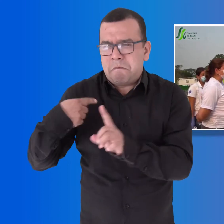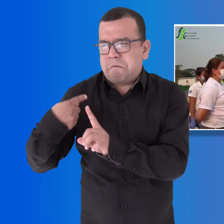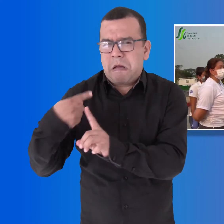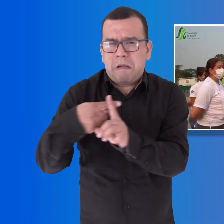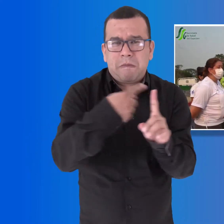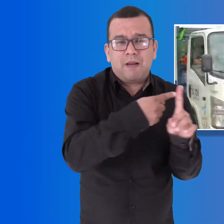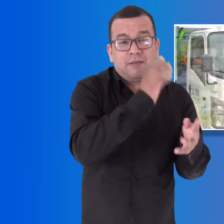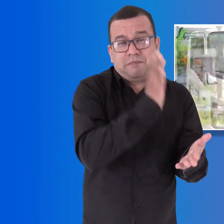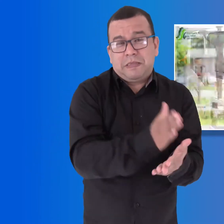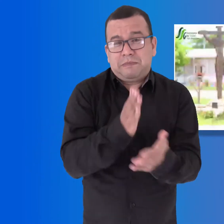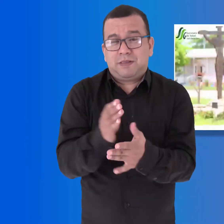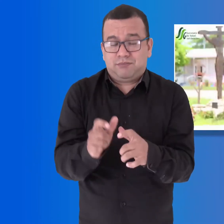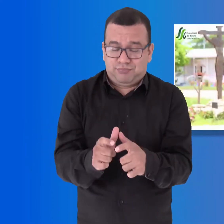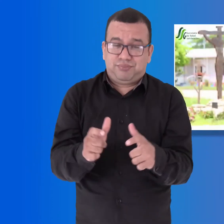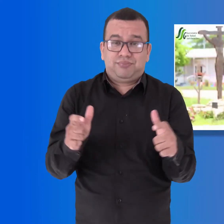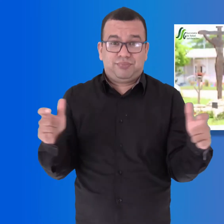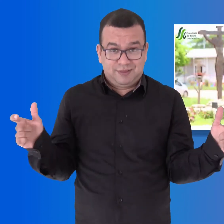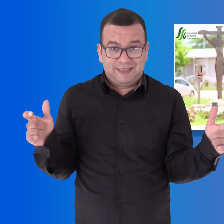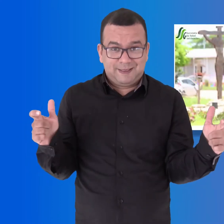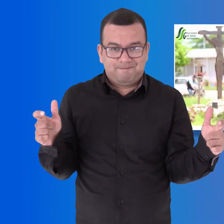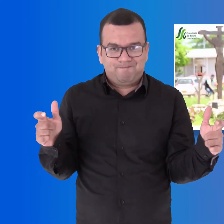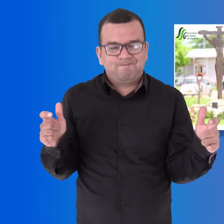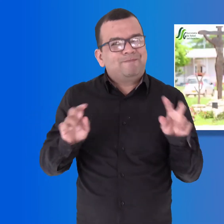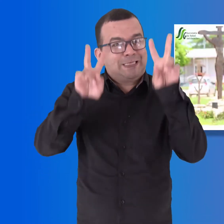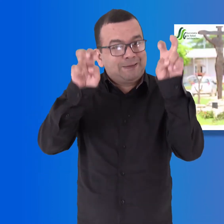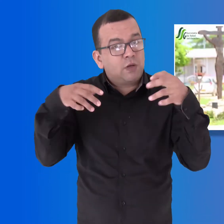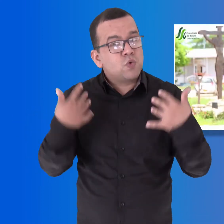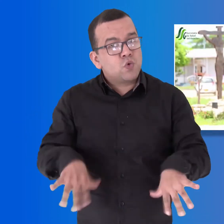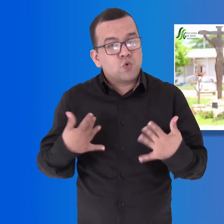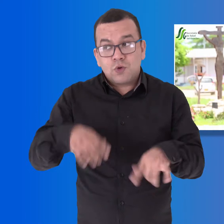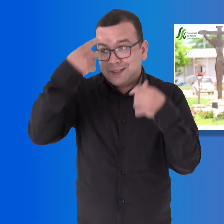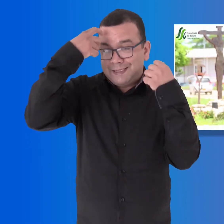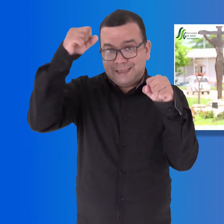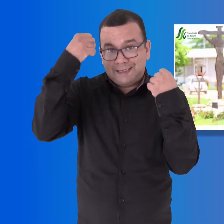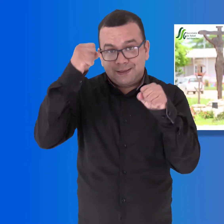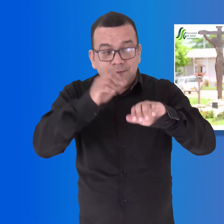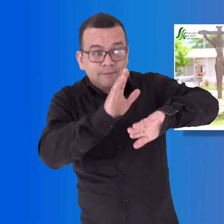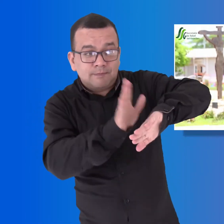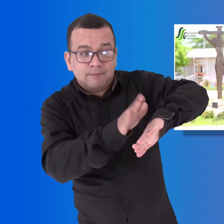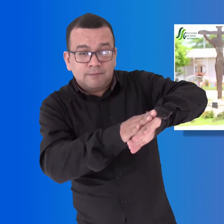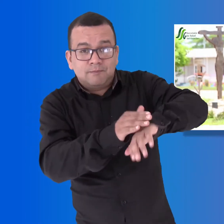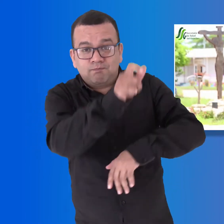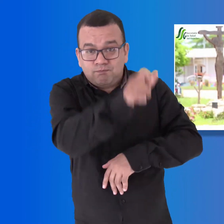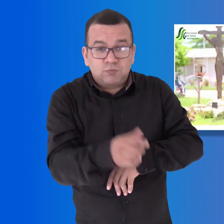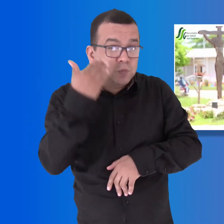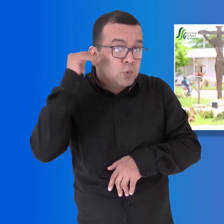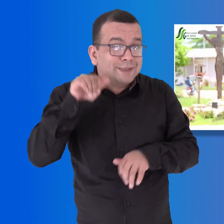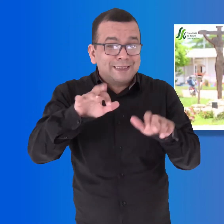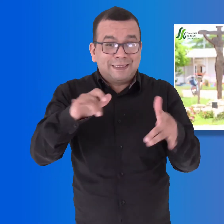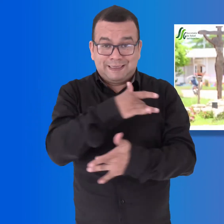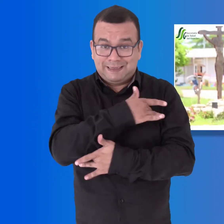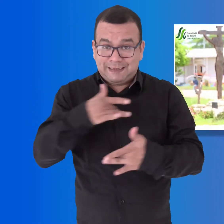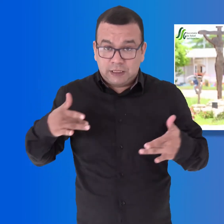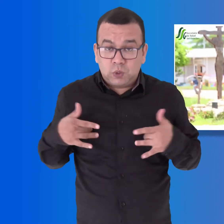aumento considerable. Para abordar este importante tema, hablamos con la Secretaría de Salud Departamental, Heidi Tatiana Parra Penagos,